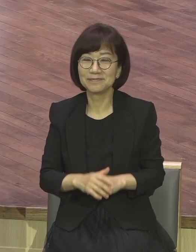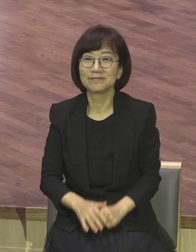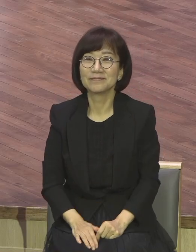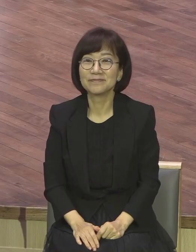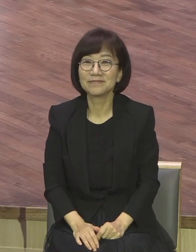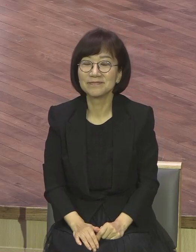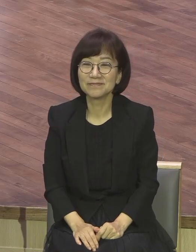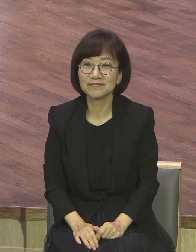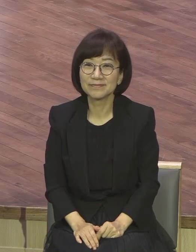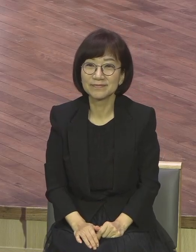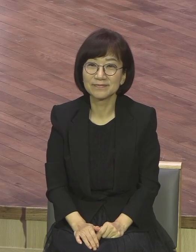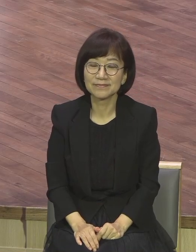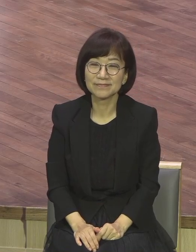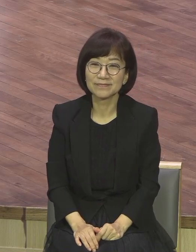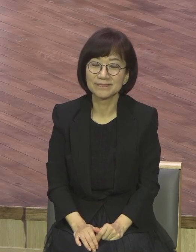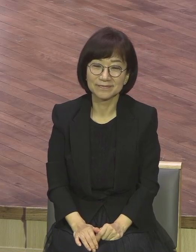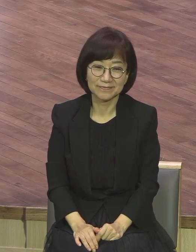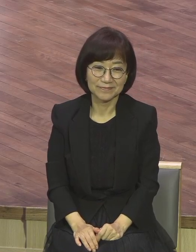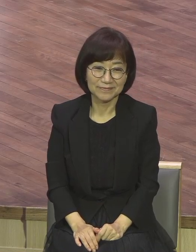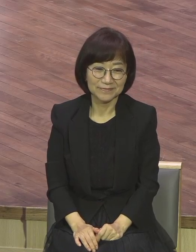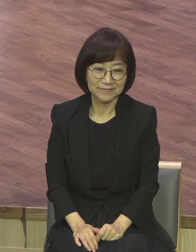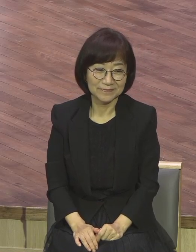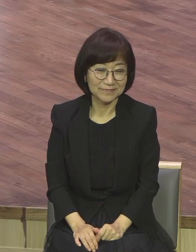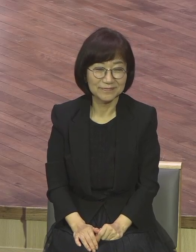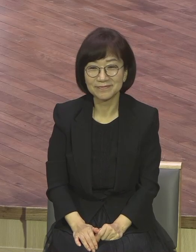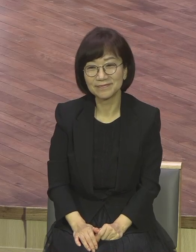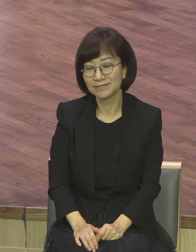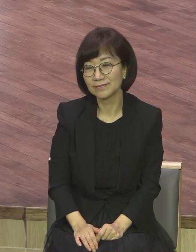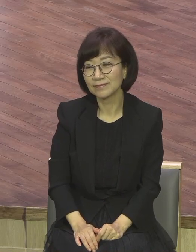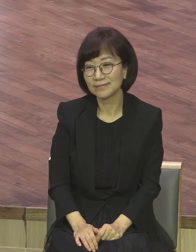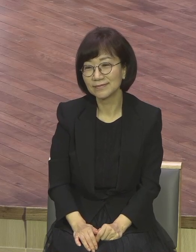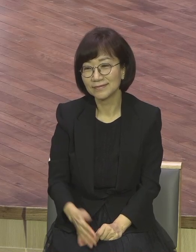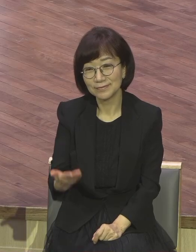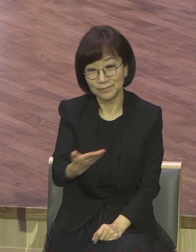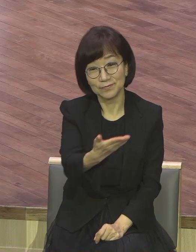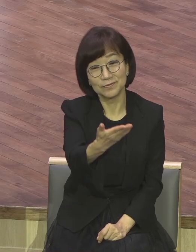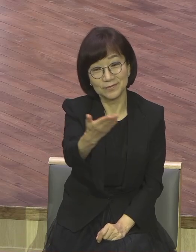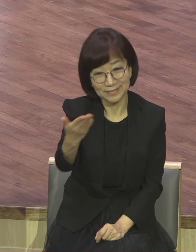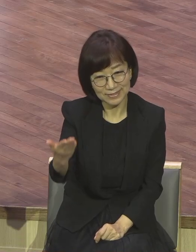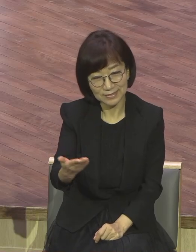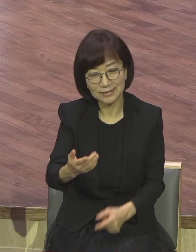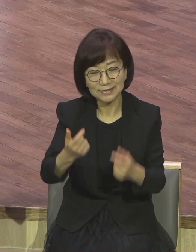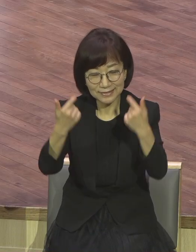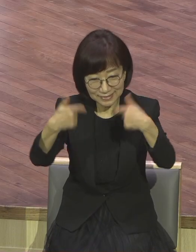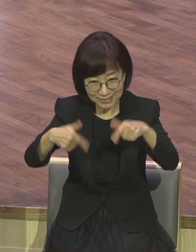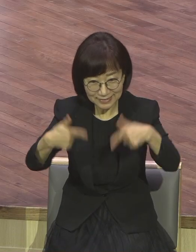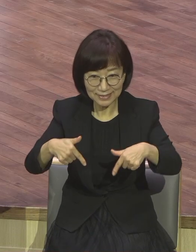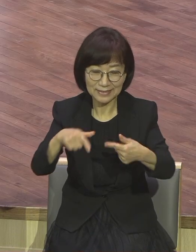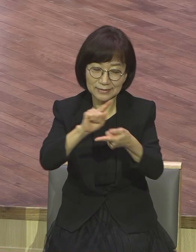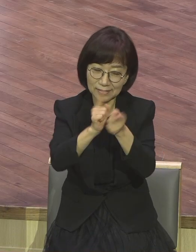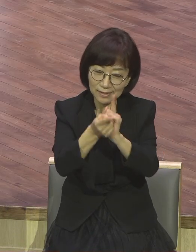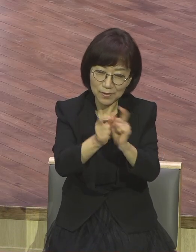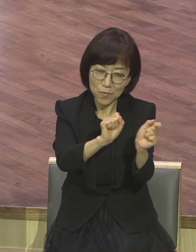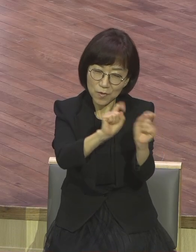성대 여러분 우리는 언제나 어디서나 어느 상황 속에서도 서로 살리는 보금적 눈을 가지지 바랍니다.